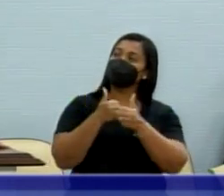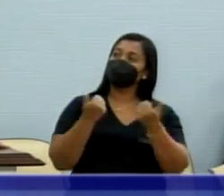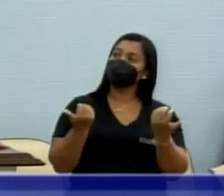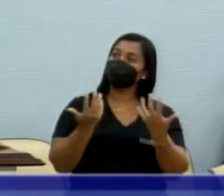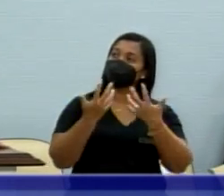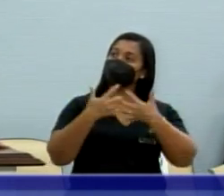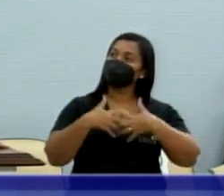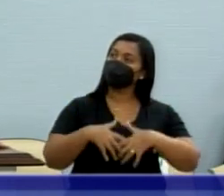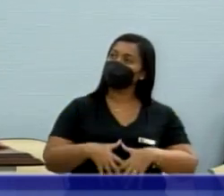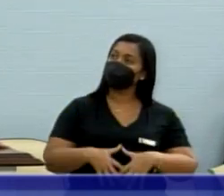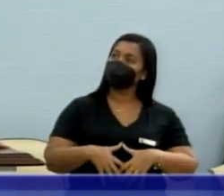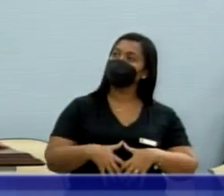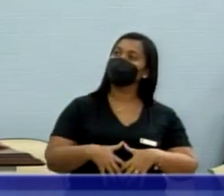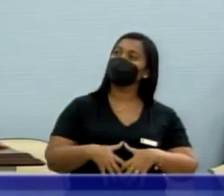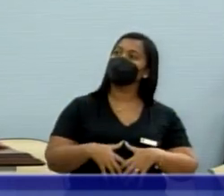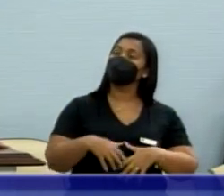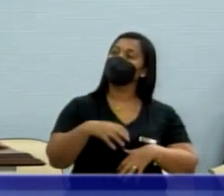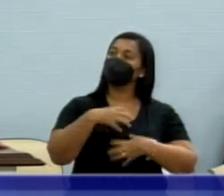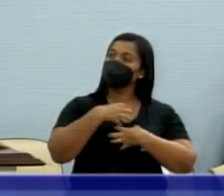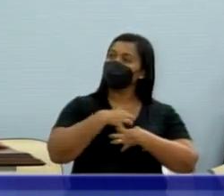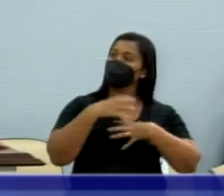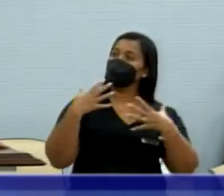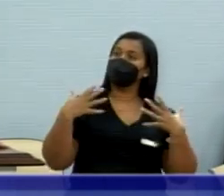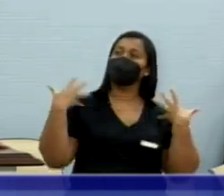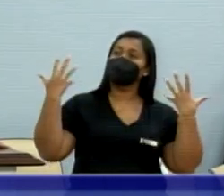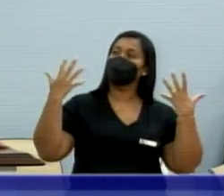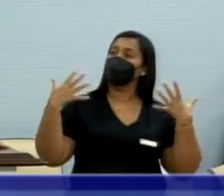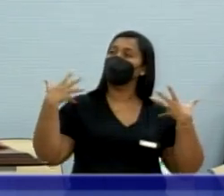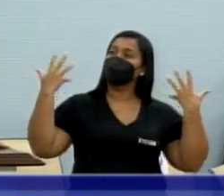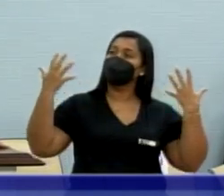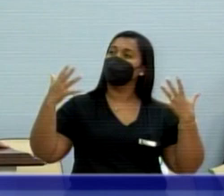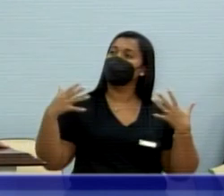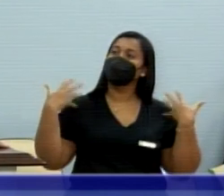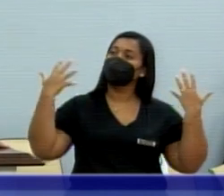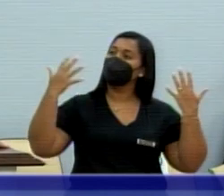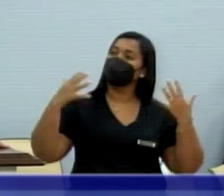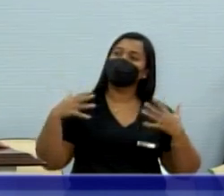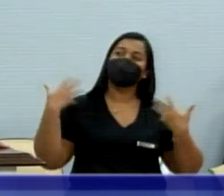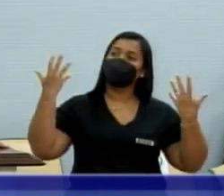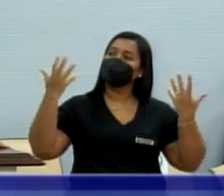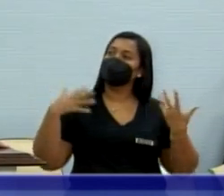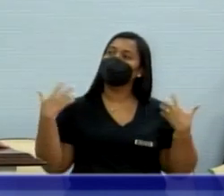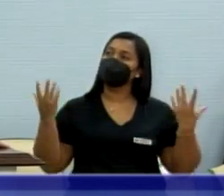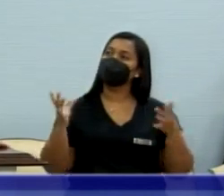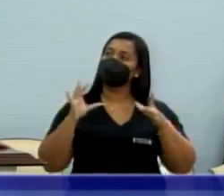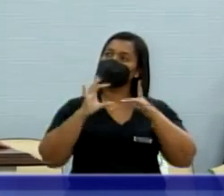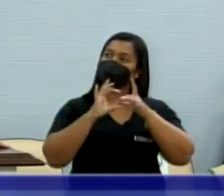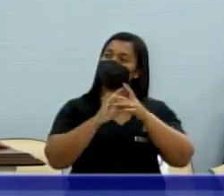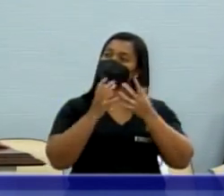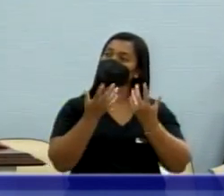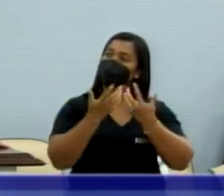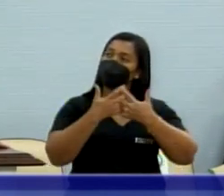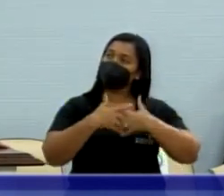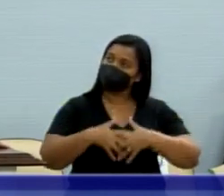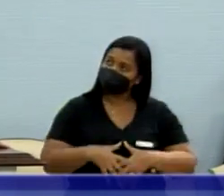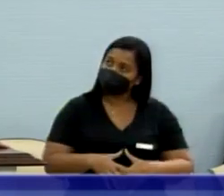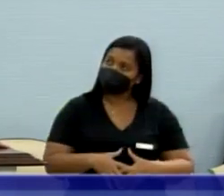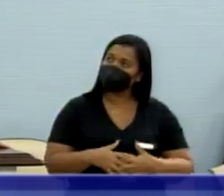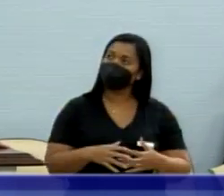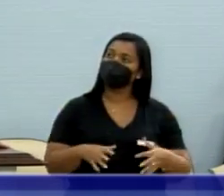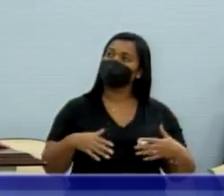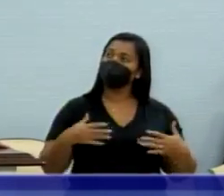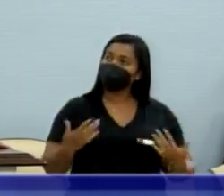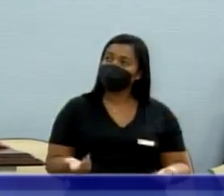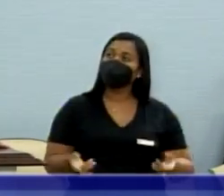tive a grata satisfação de ter sido sócio-honorário do Rota de São José do Rio Preto e do Novo Cinquentenário, e